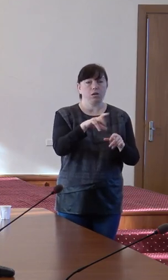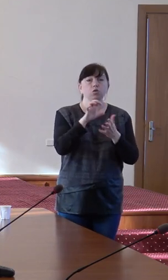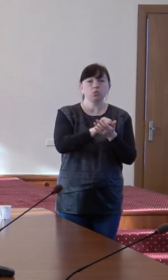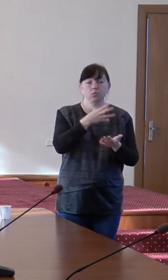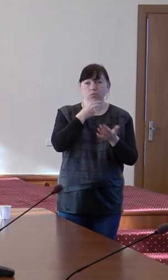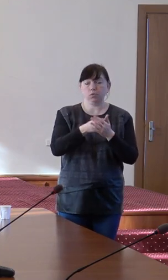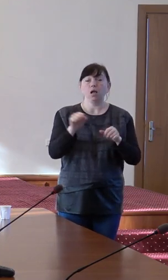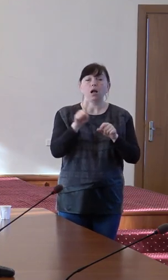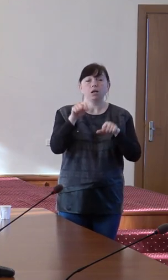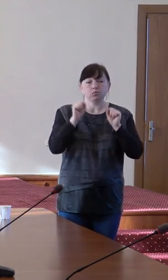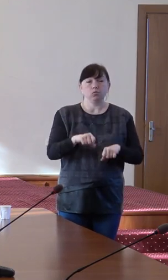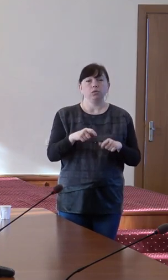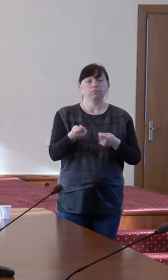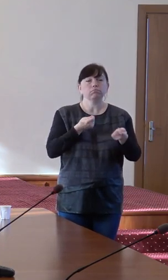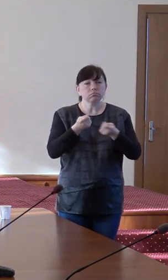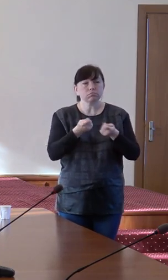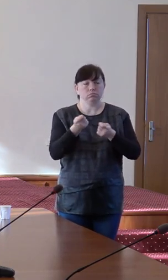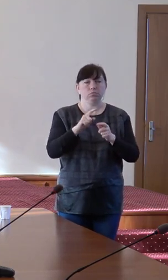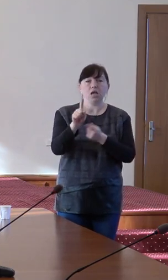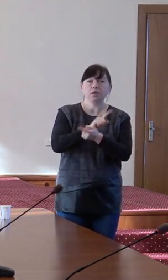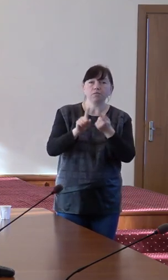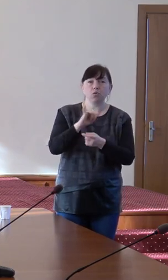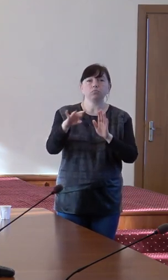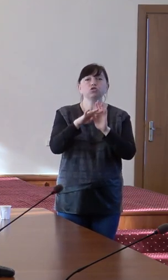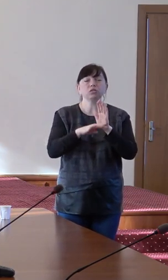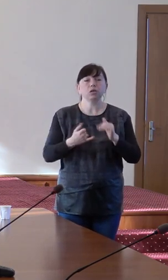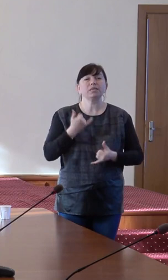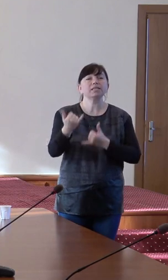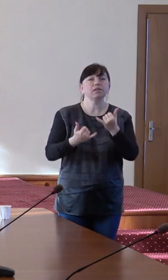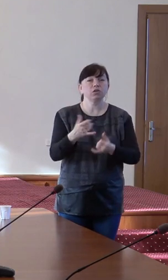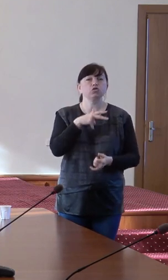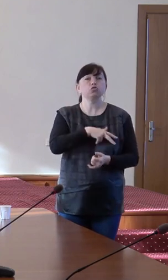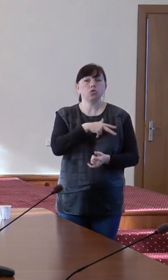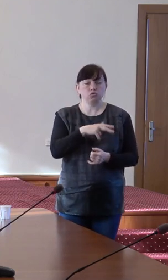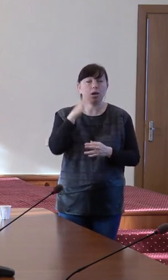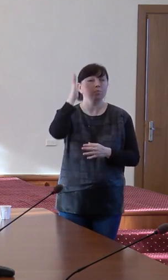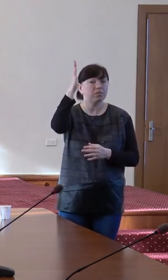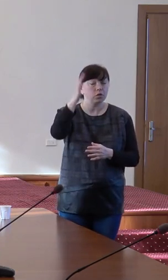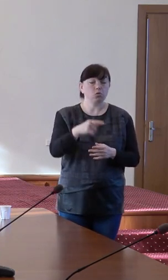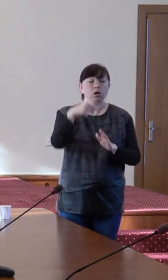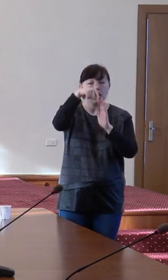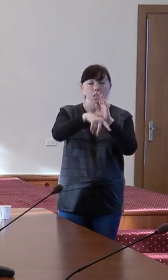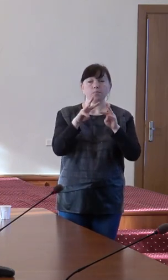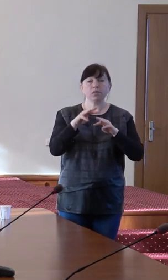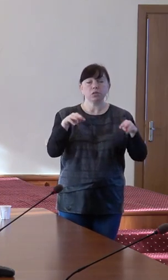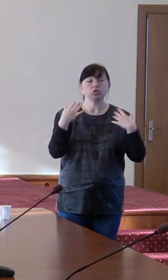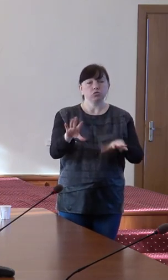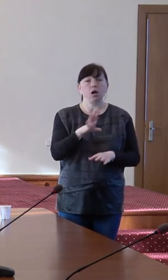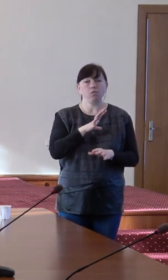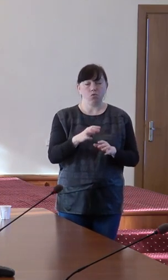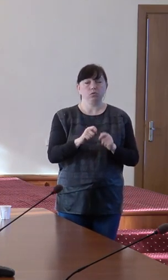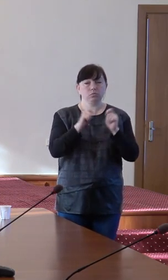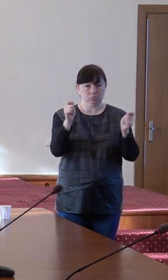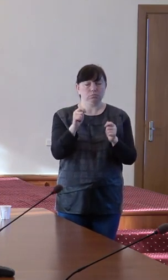să gestionăm reforma și sistemul de servicii sociale pe viitor, în cadrul Ministerului a fost deja creată o